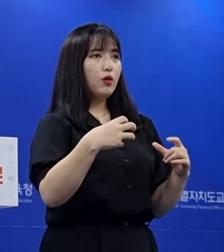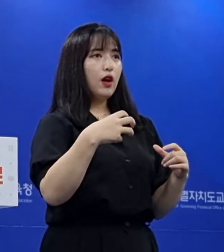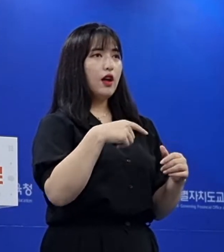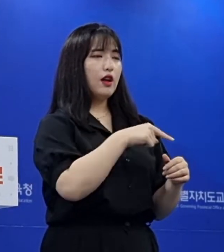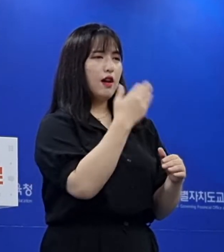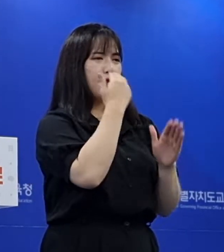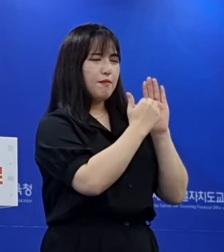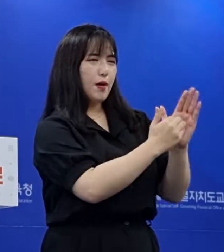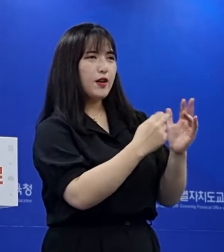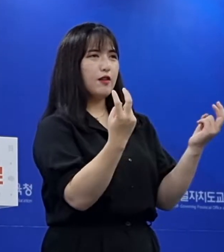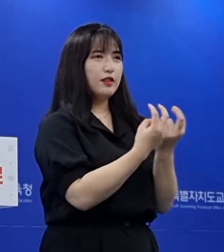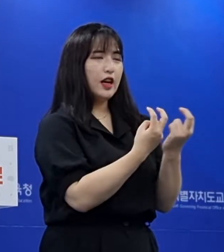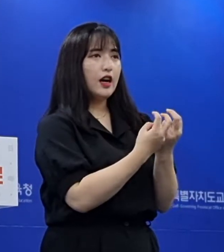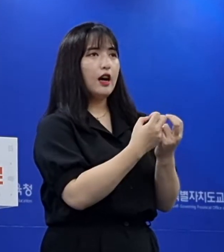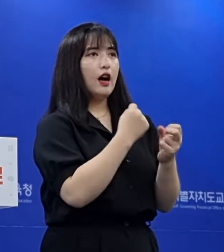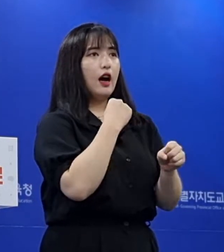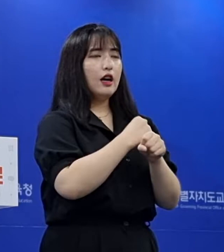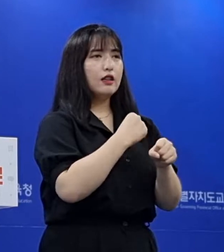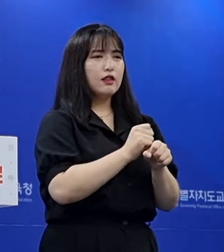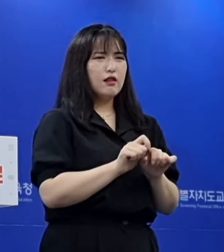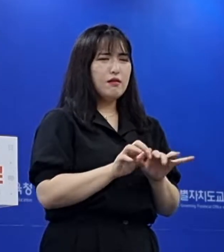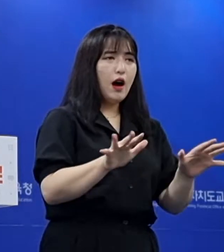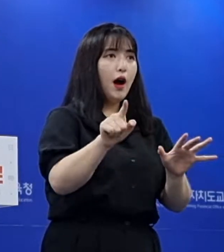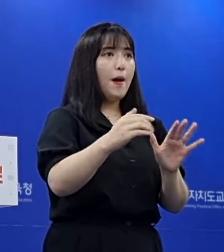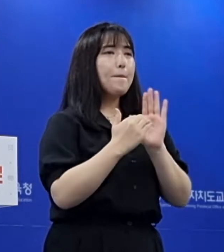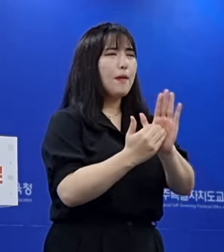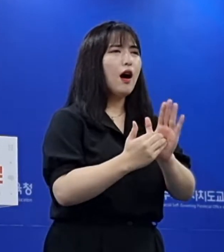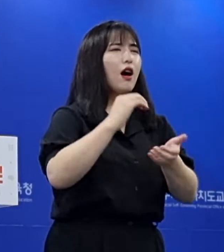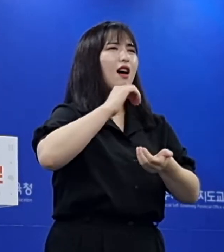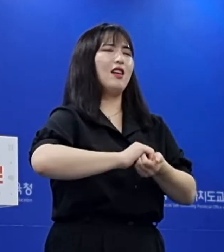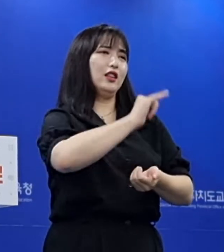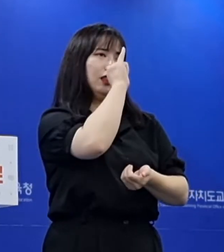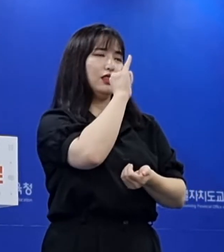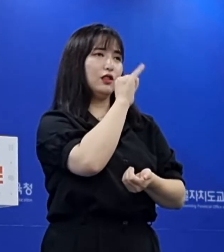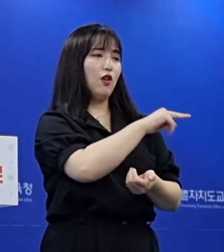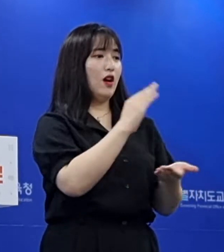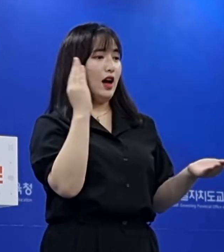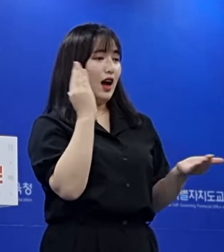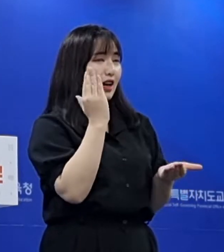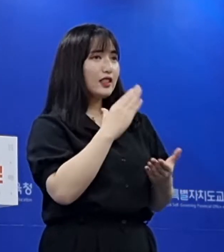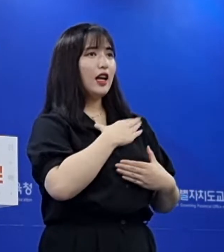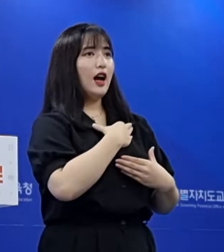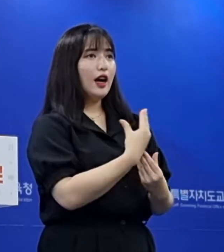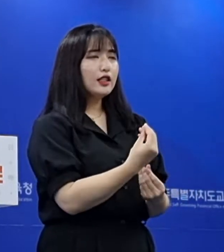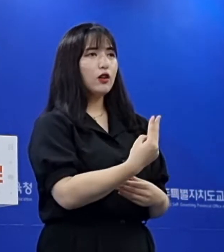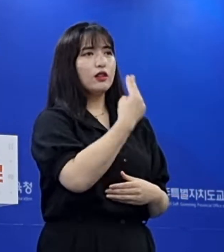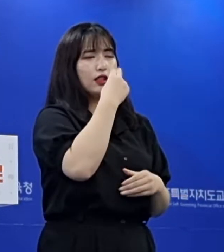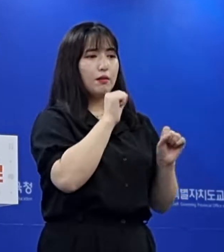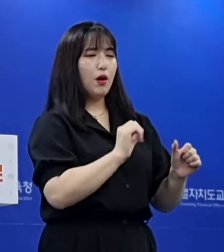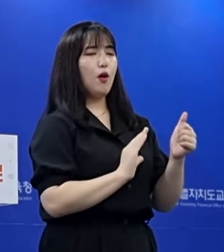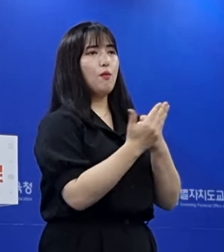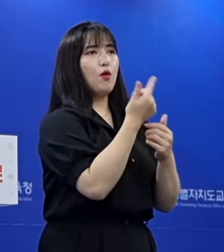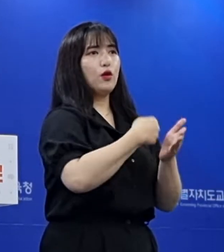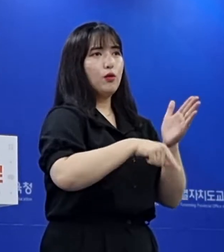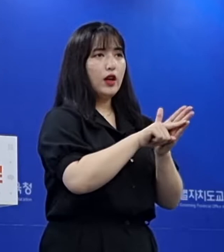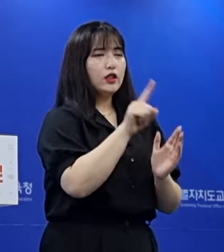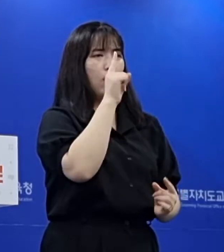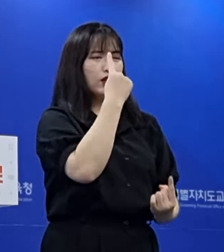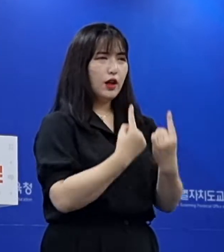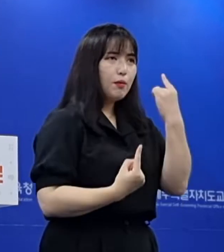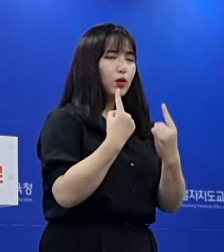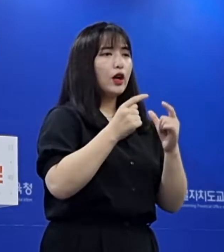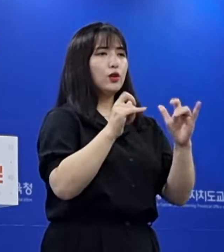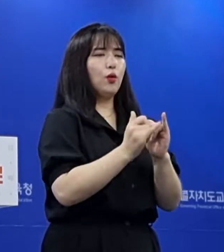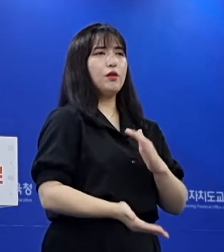코로나19 재유행을 막는 데 한계가 있습니다. 우리 아이들의 안전과 생명을 지키기 위해서는 그 어느 때보다